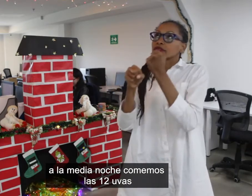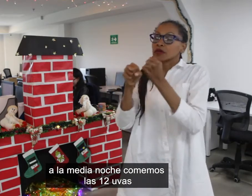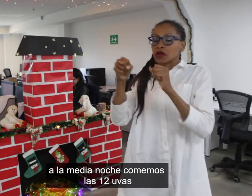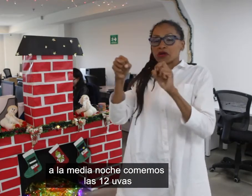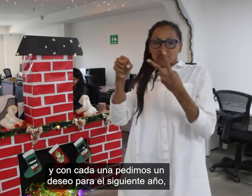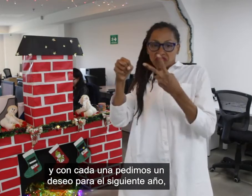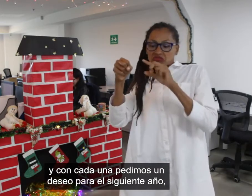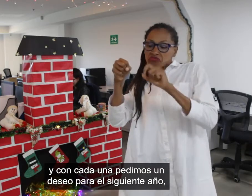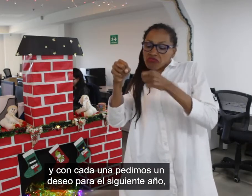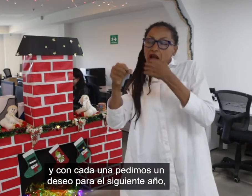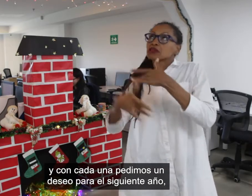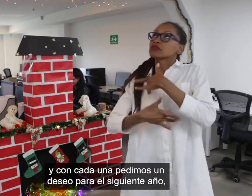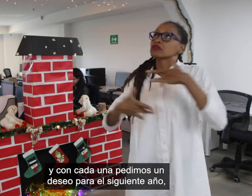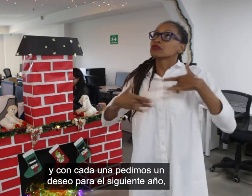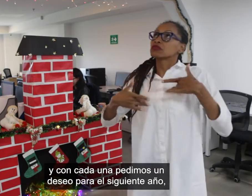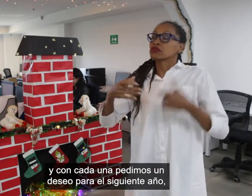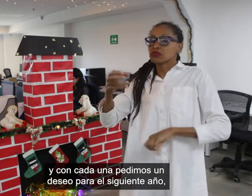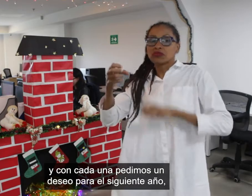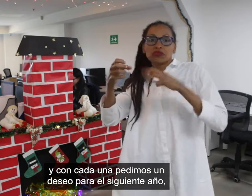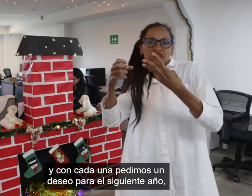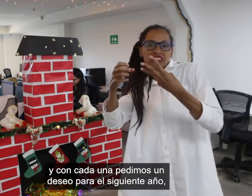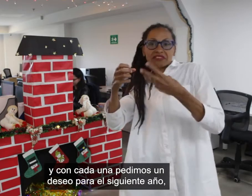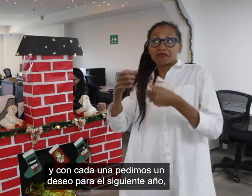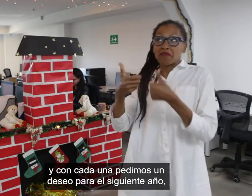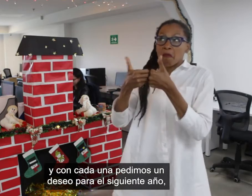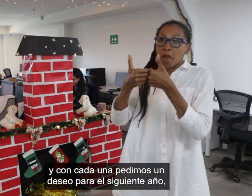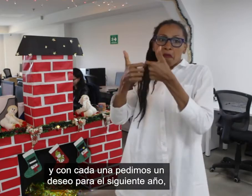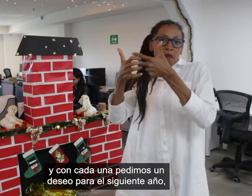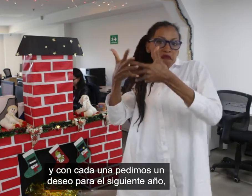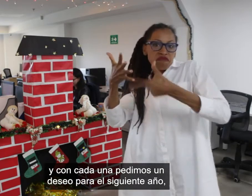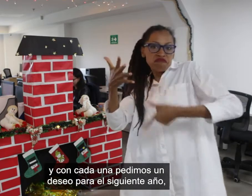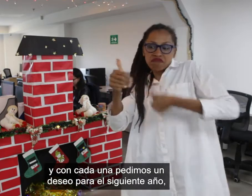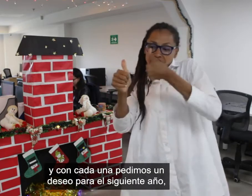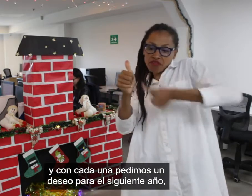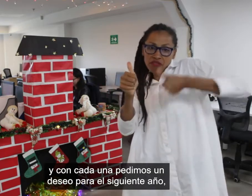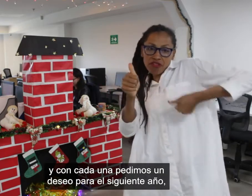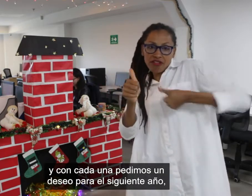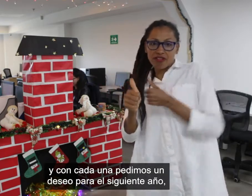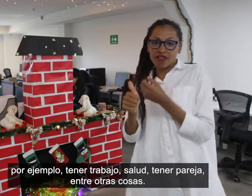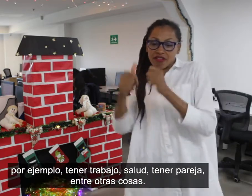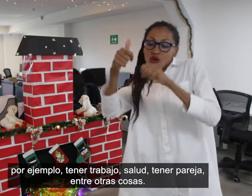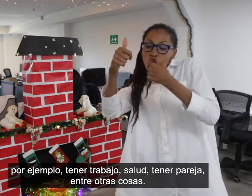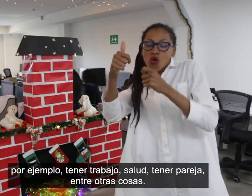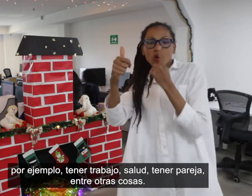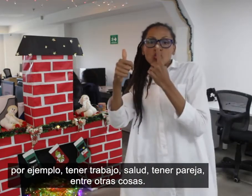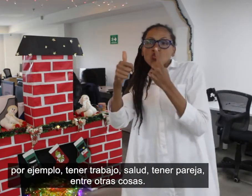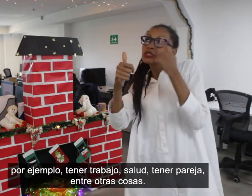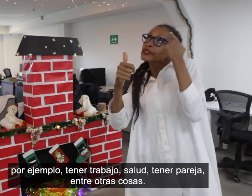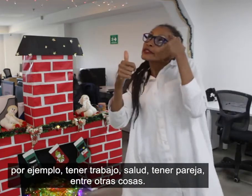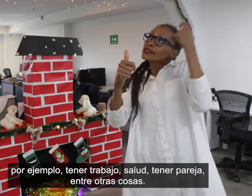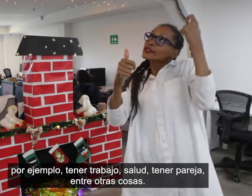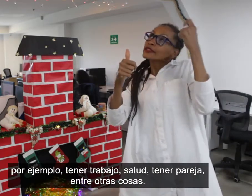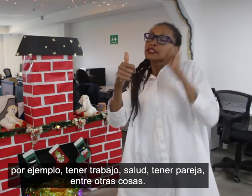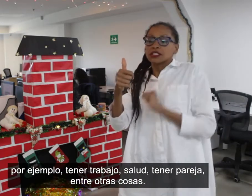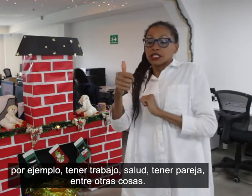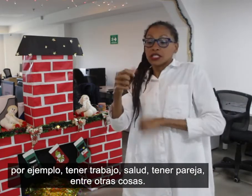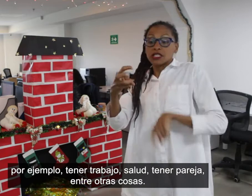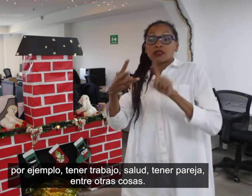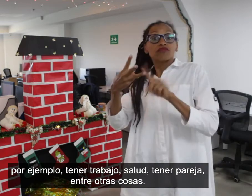Y con cada una pedimos un deseo para el siguiente año. Por ejemplo, tener trabajo, salud,